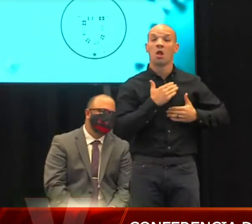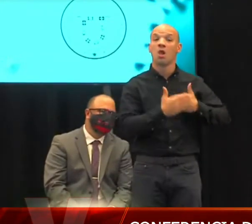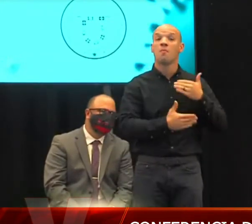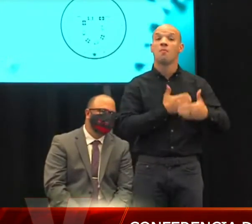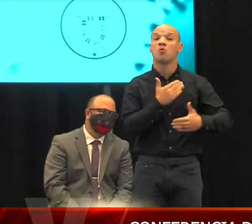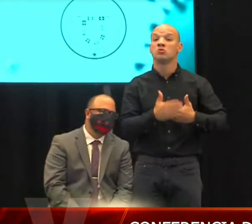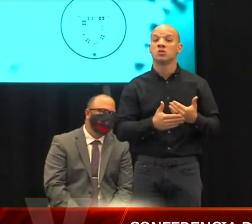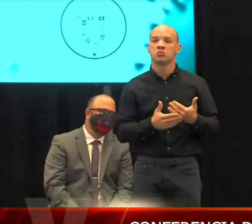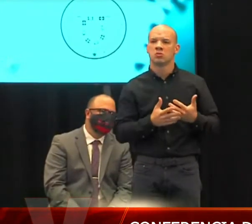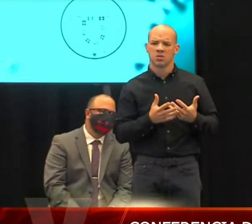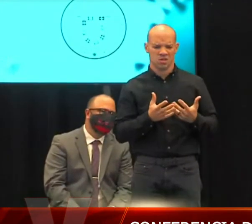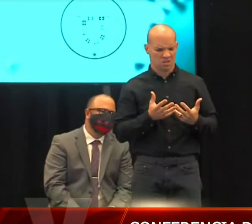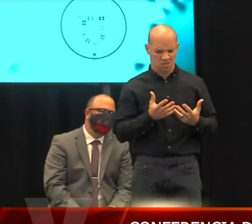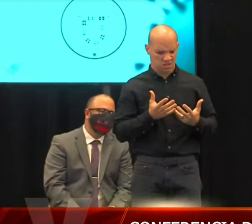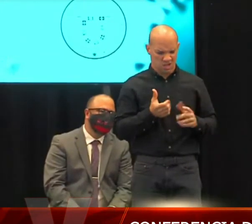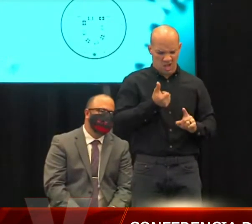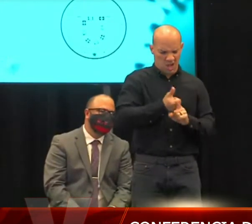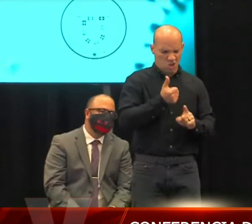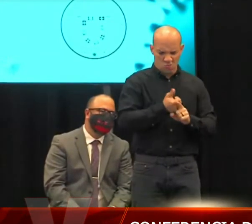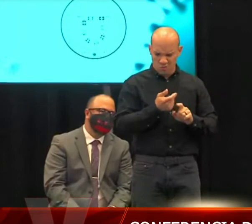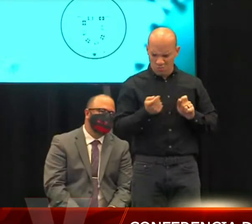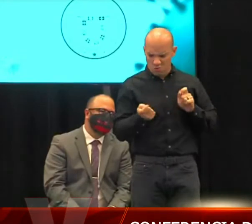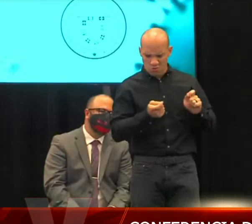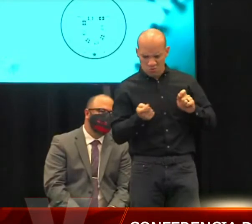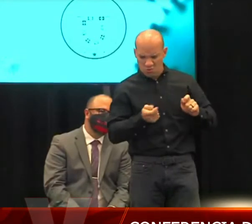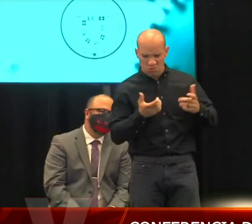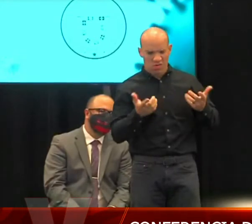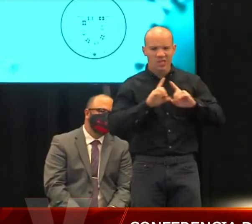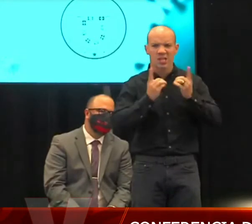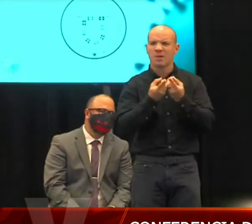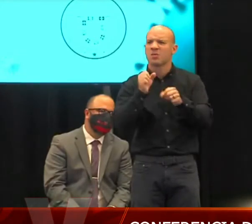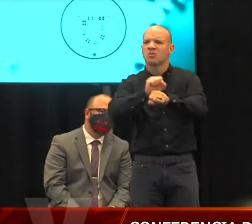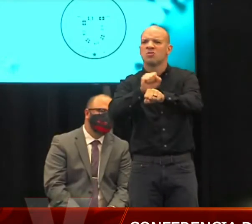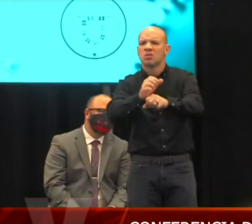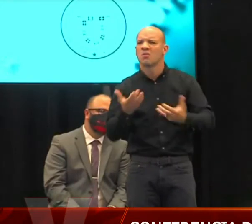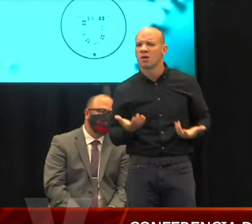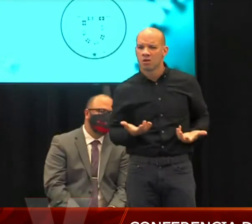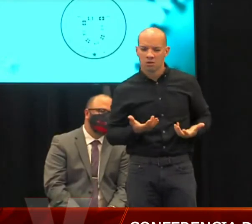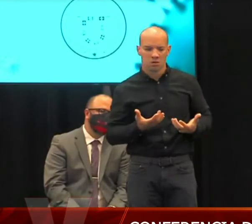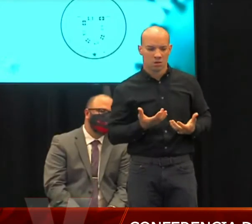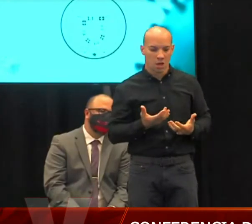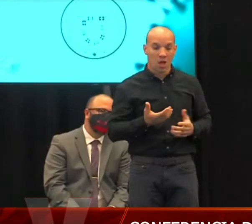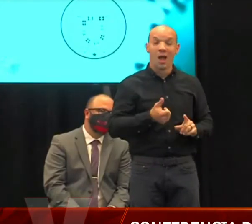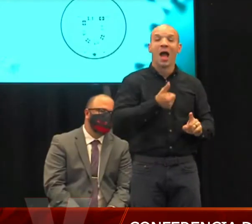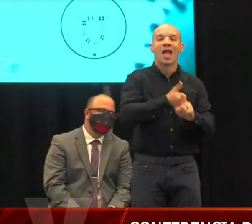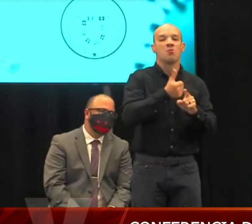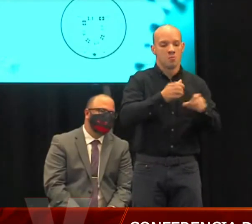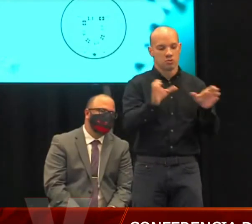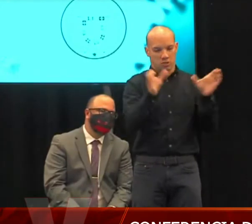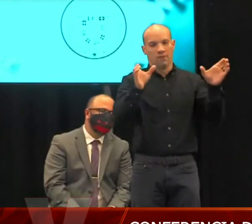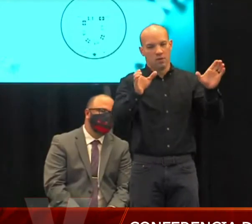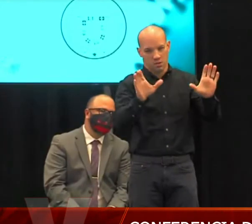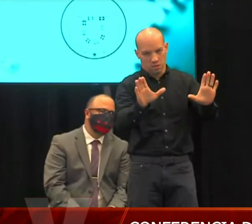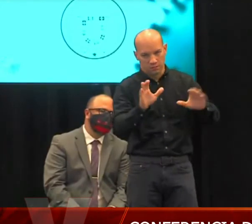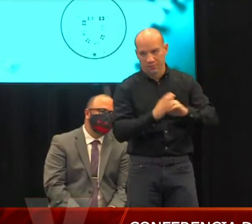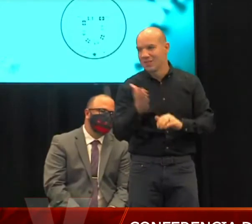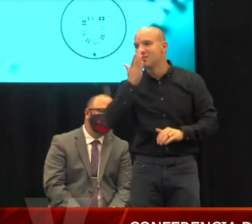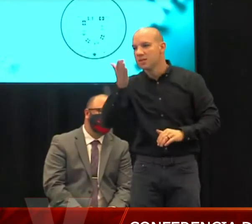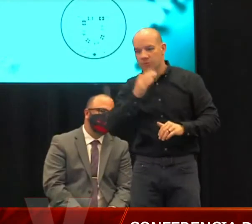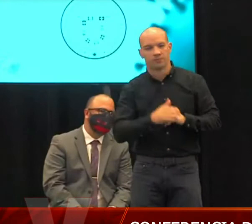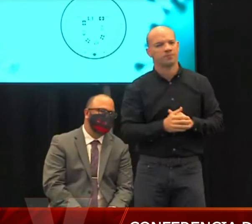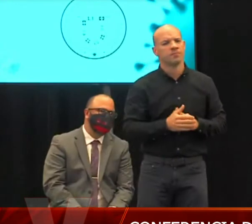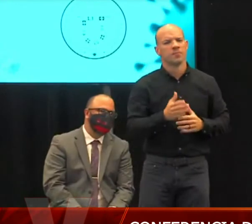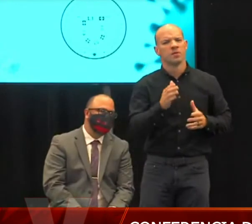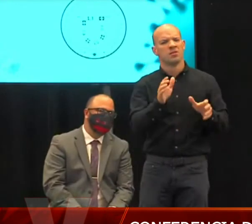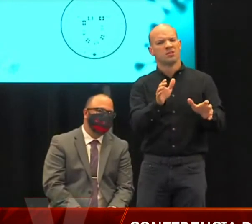autorregulación, creo que es que se llama, del Departamento del Trabajo. Autocertificación, gracias. Entonces, quería saber qué